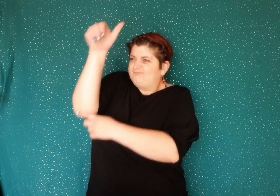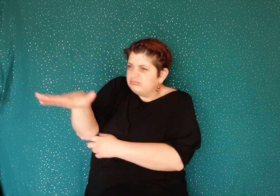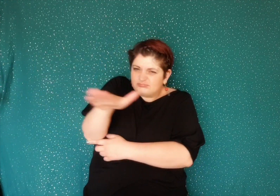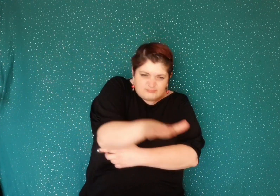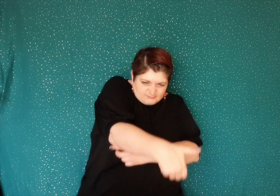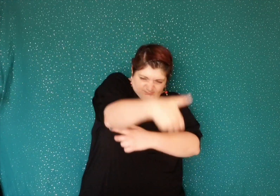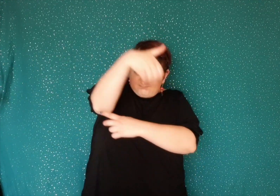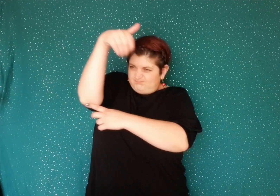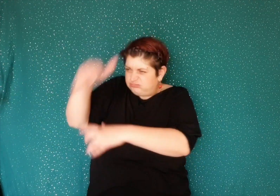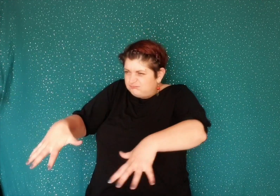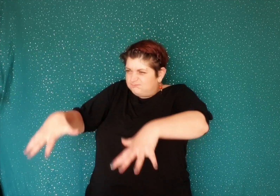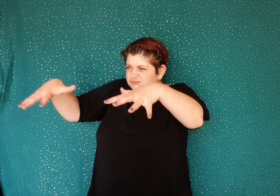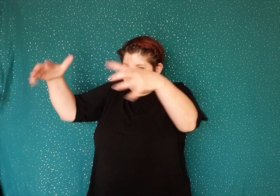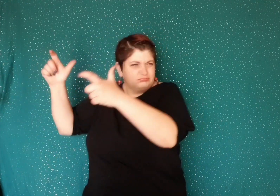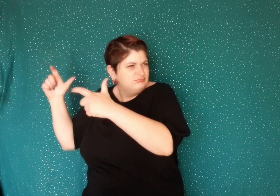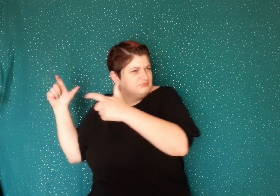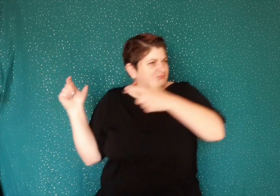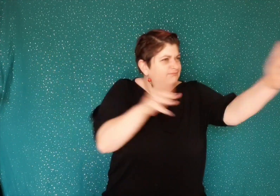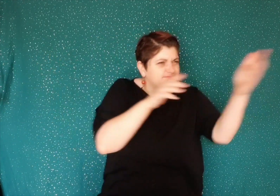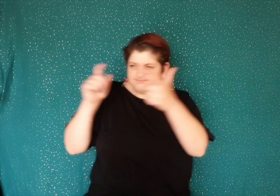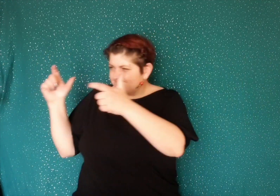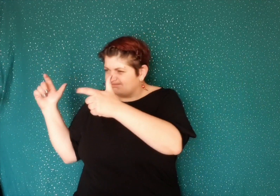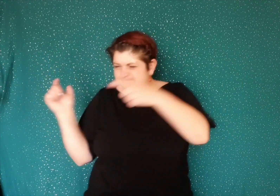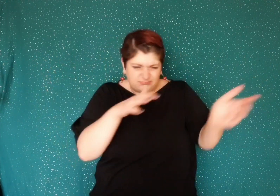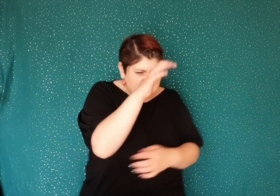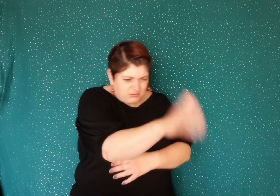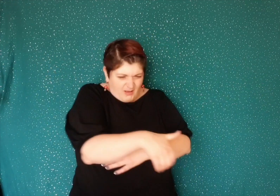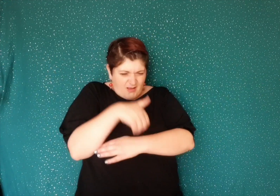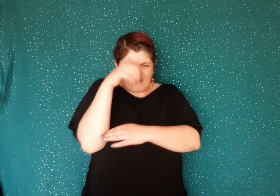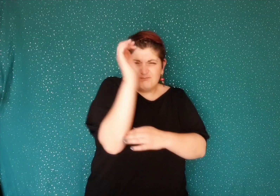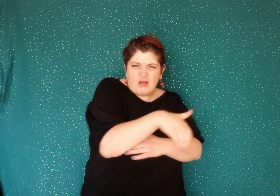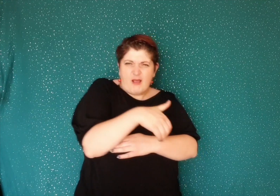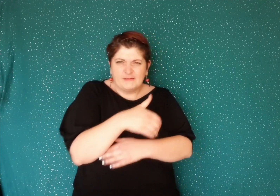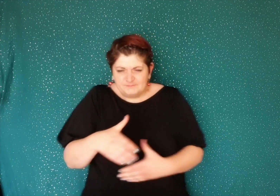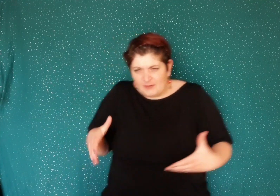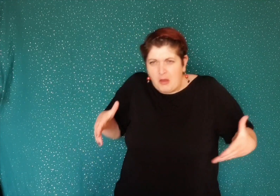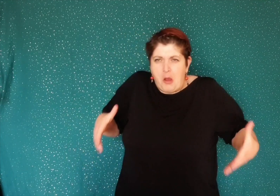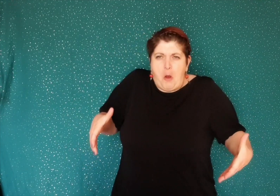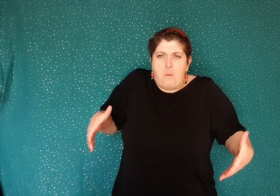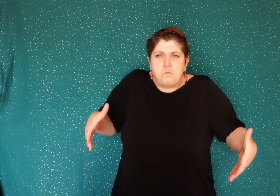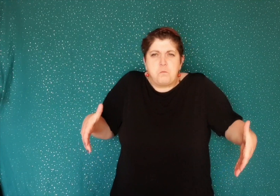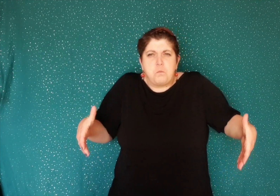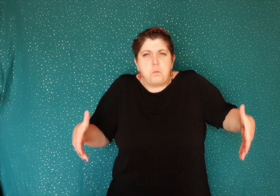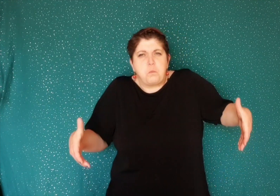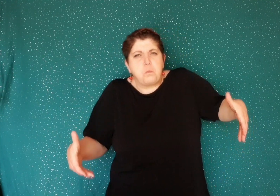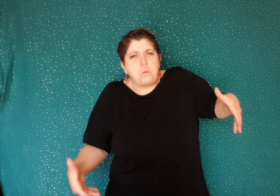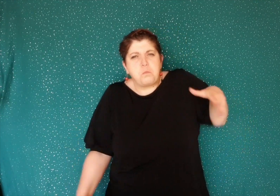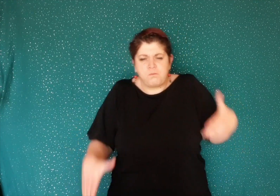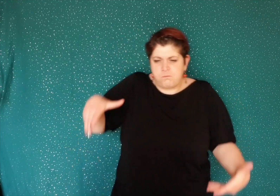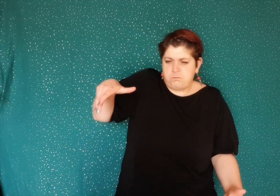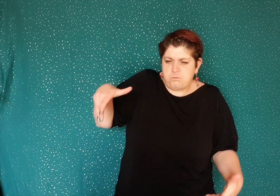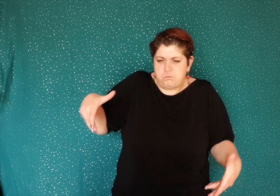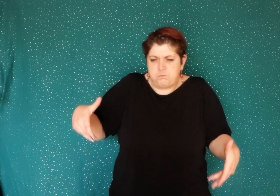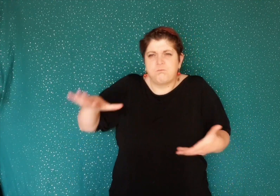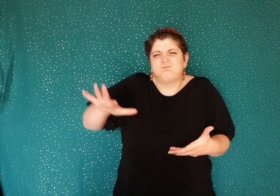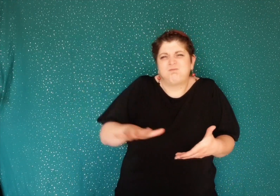il fait venir des bulldozers des déblayeuses des